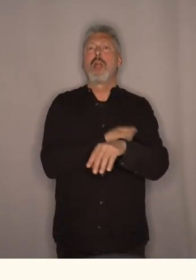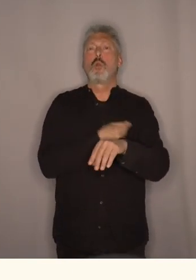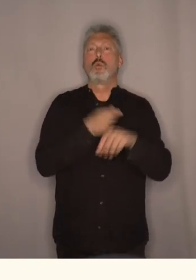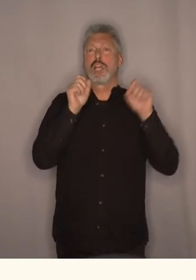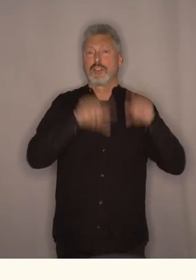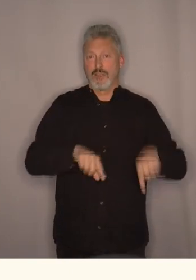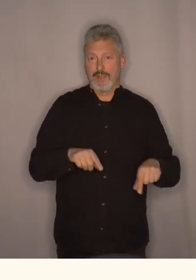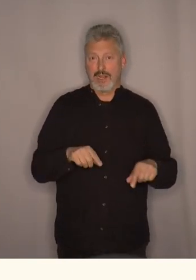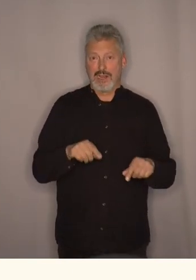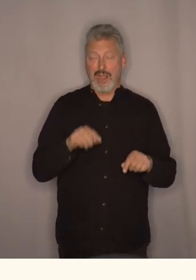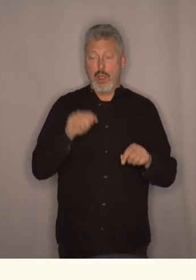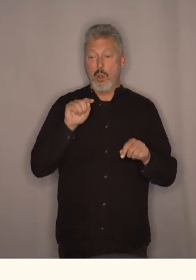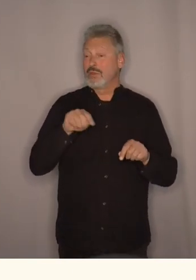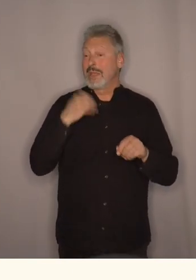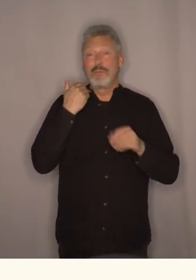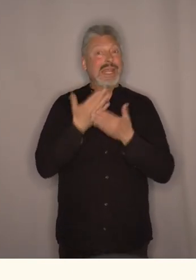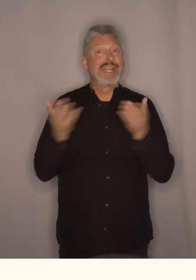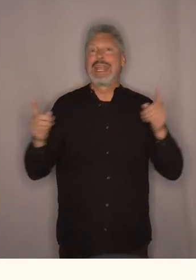at det blir færre rusbrukere.